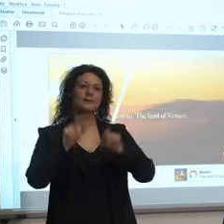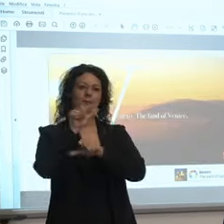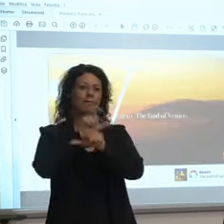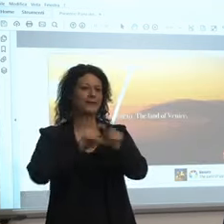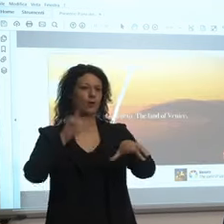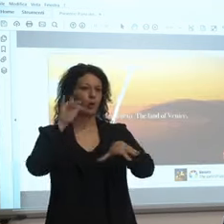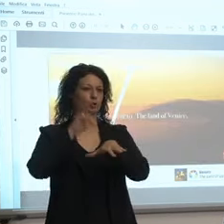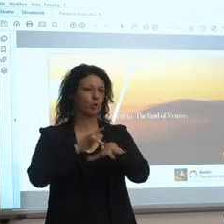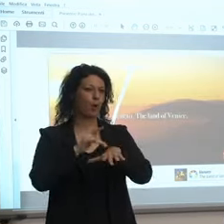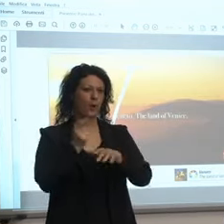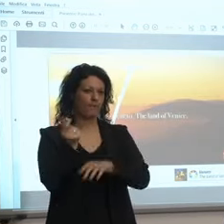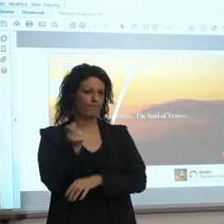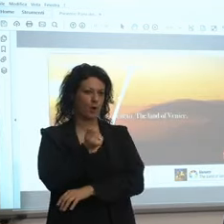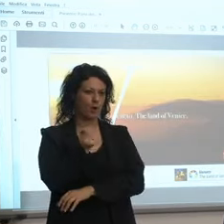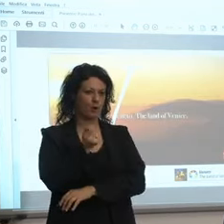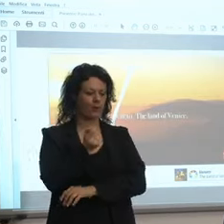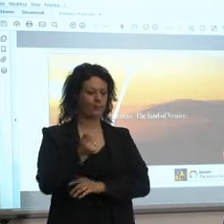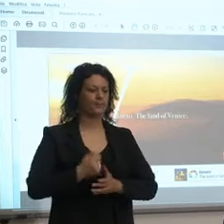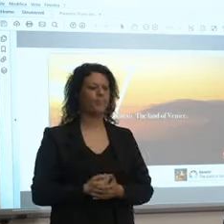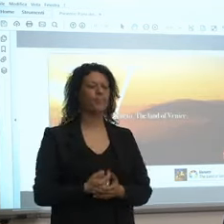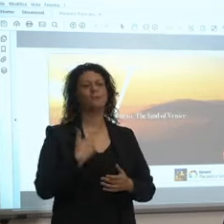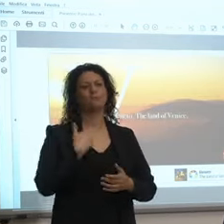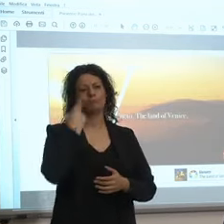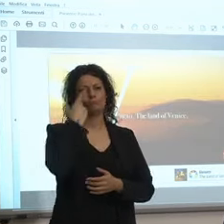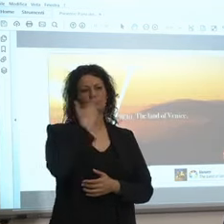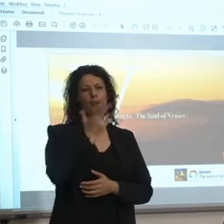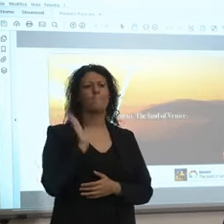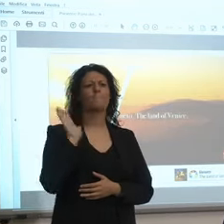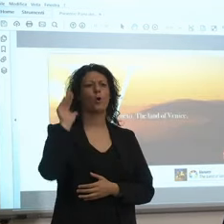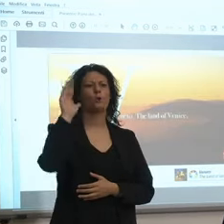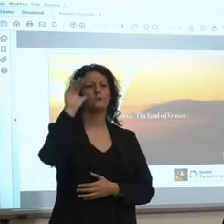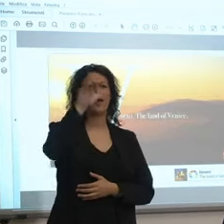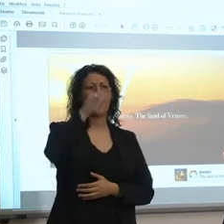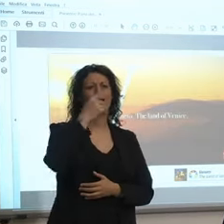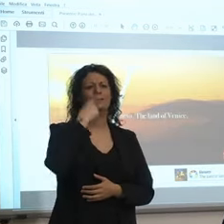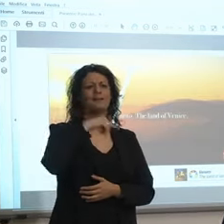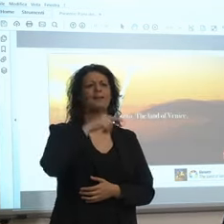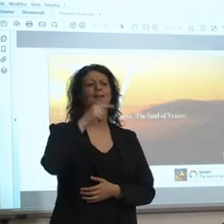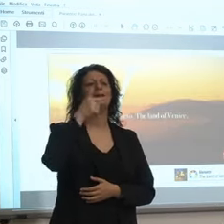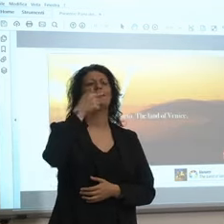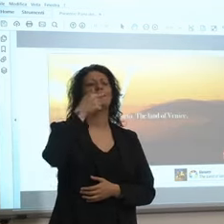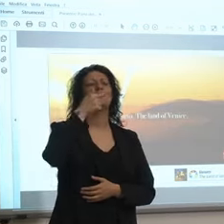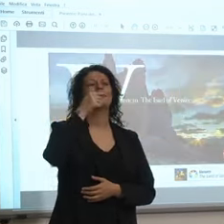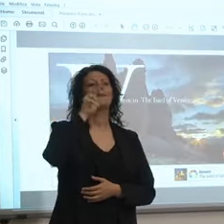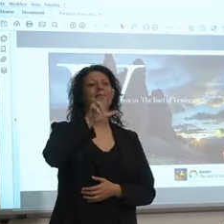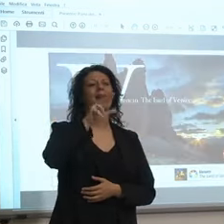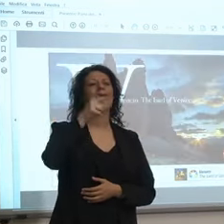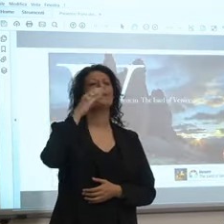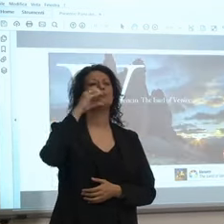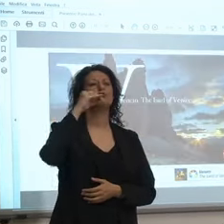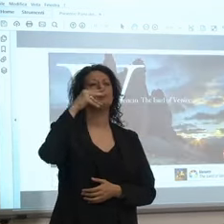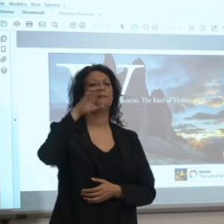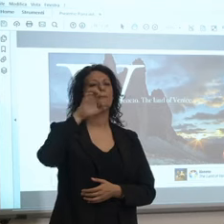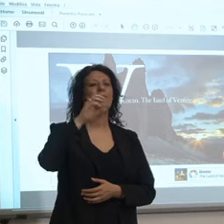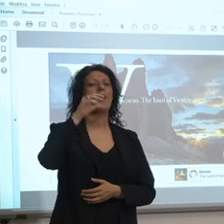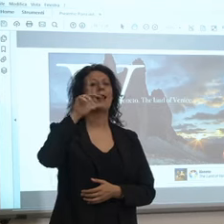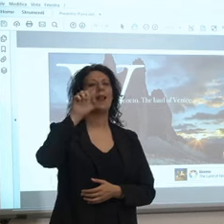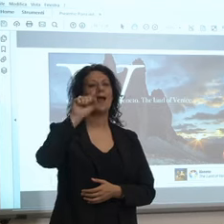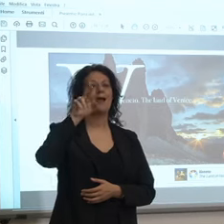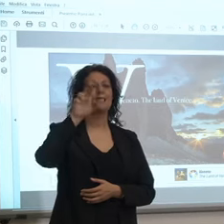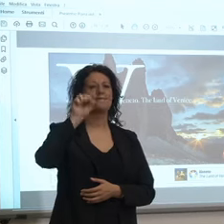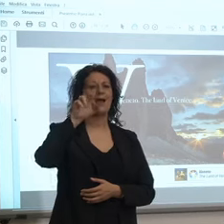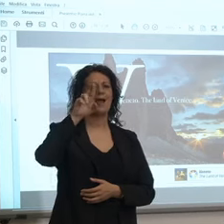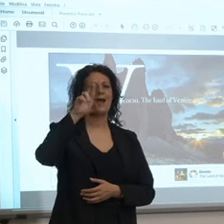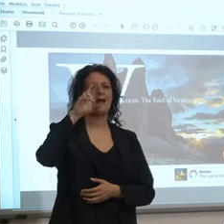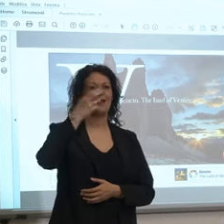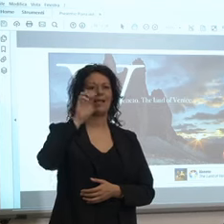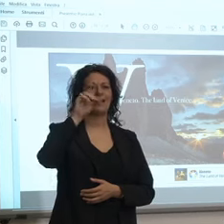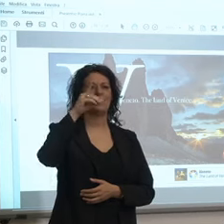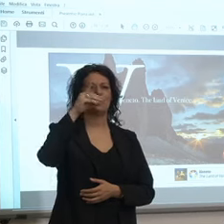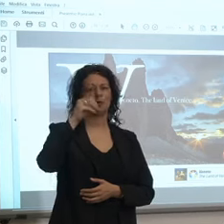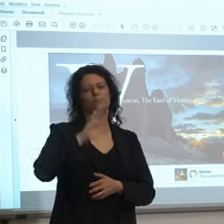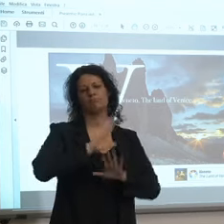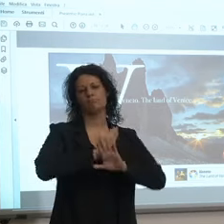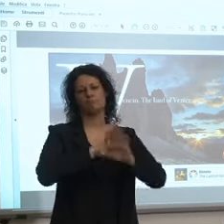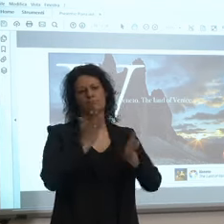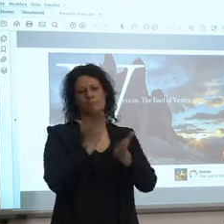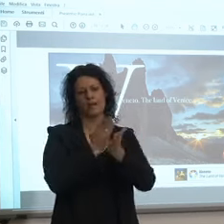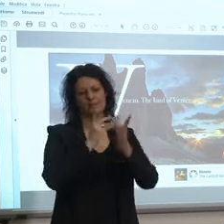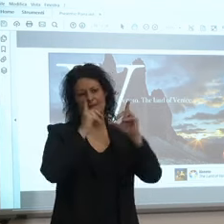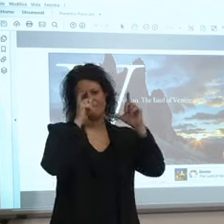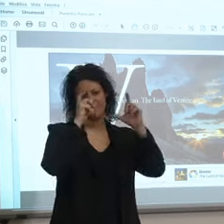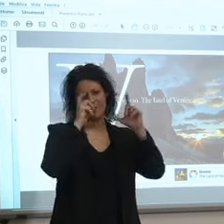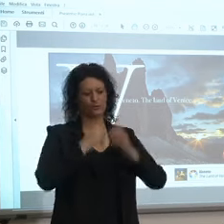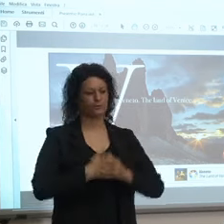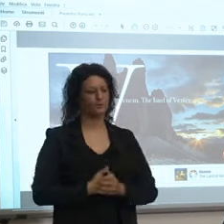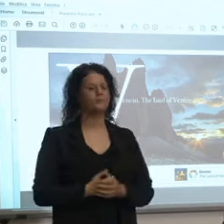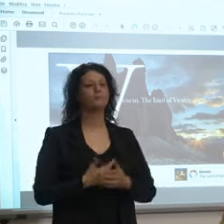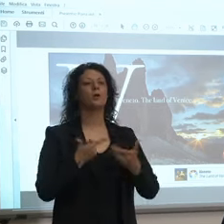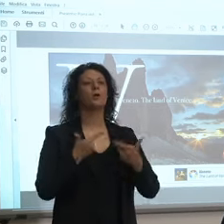qua abbiamo le montagne ecco per esempio le tre cime di Lavaredo e via basta con le foto che le foto ce ne saranno a Iosa velocemente